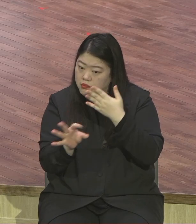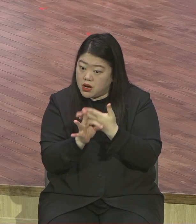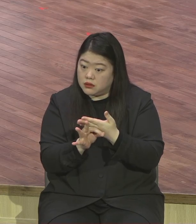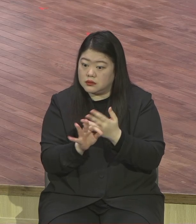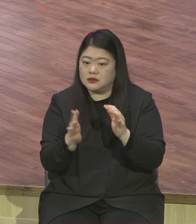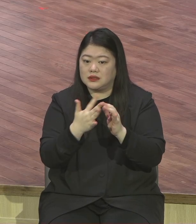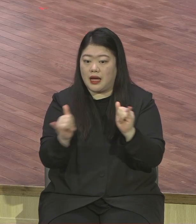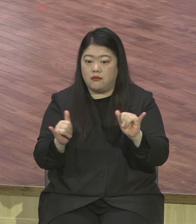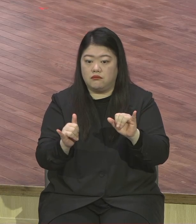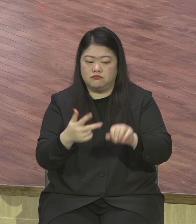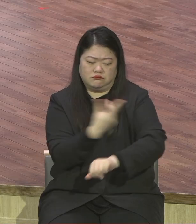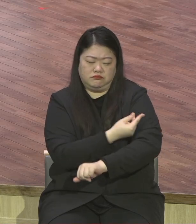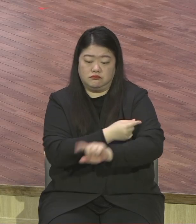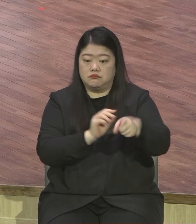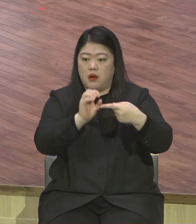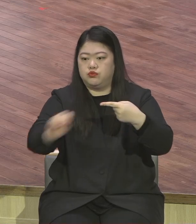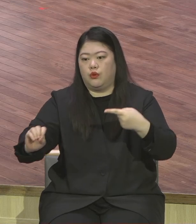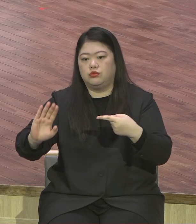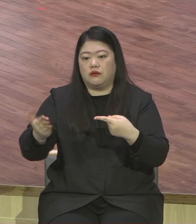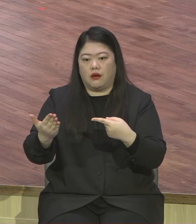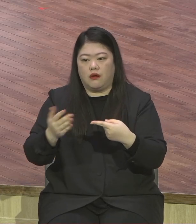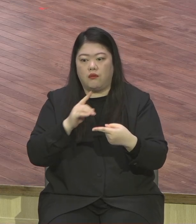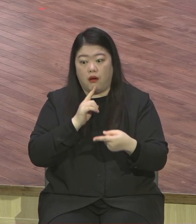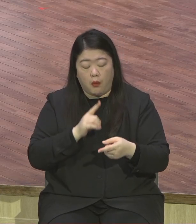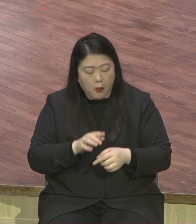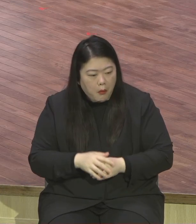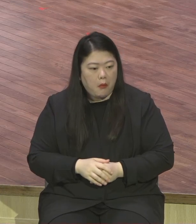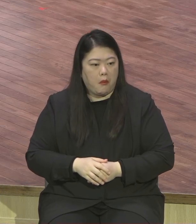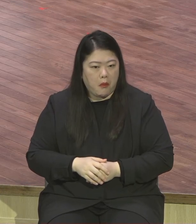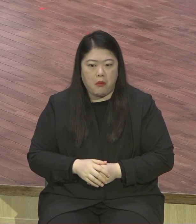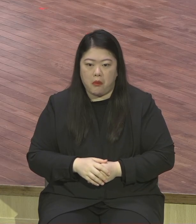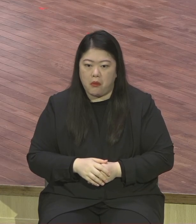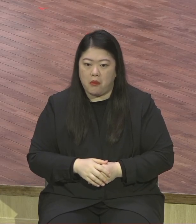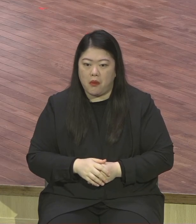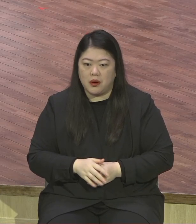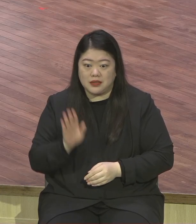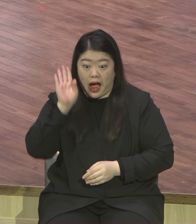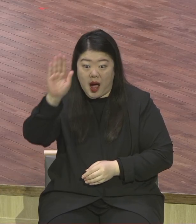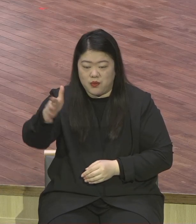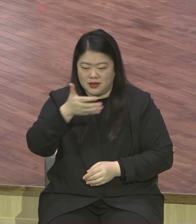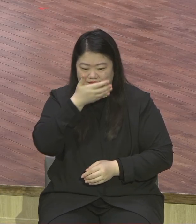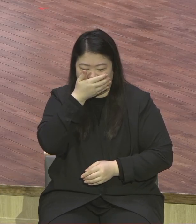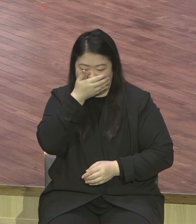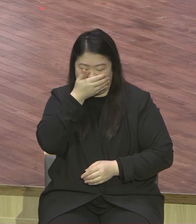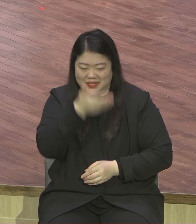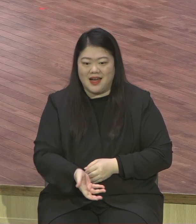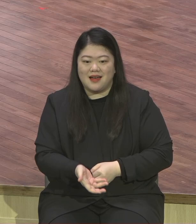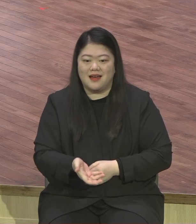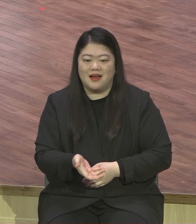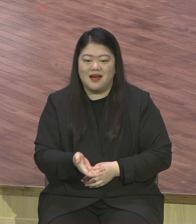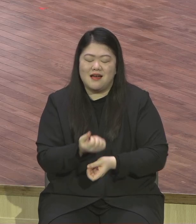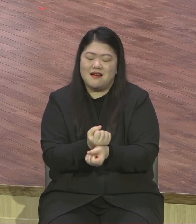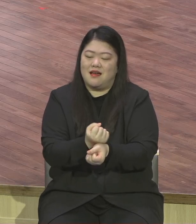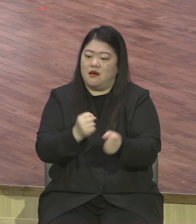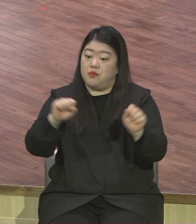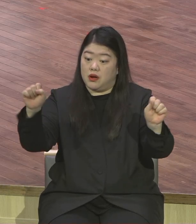마스크를 벗는 마스크가 없는 그런 일상으로 돌아갈 수 있다라는